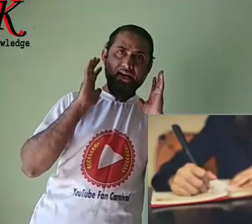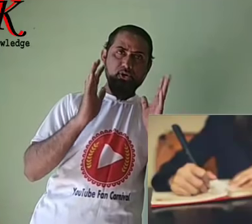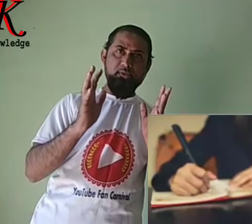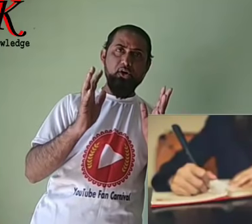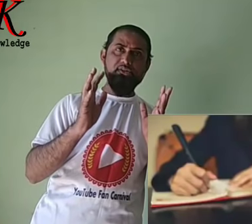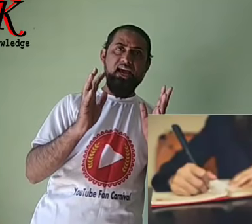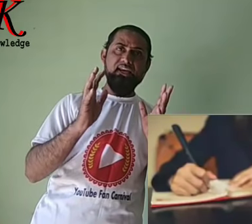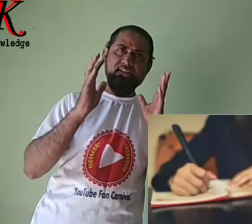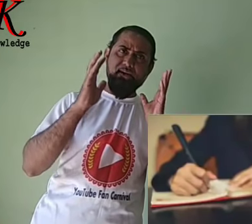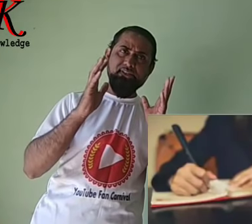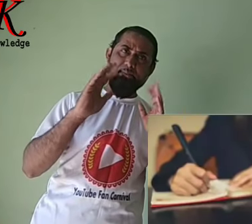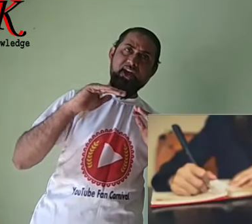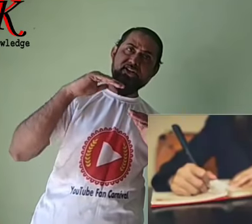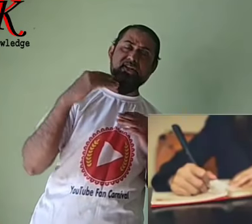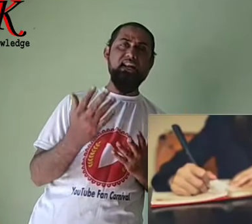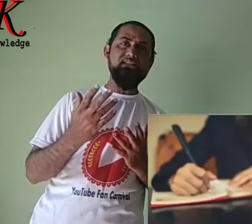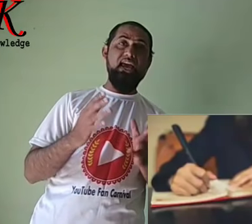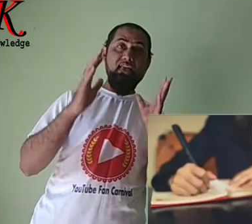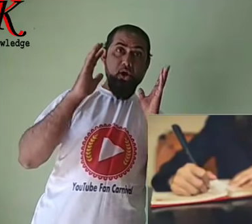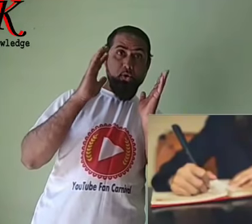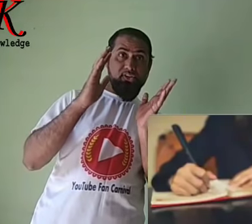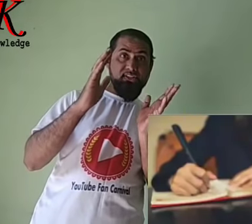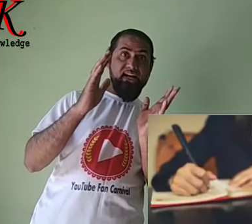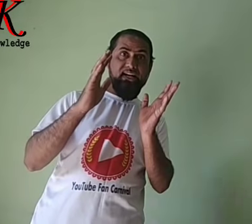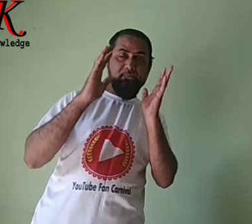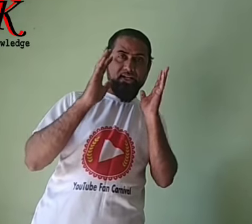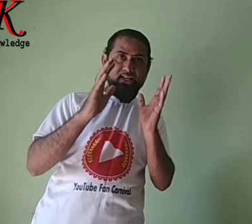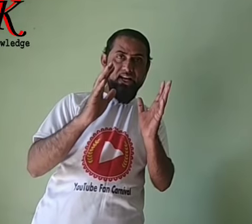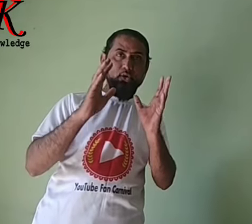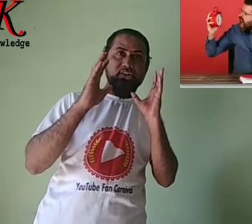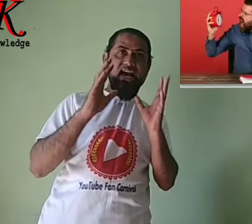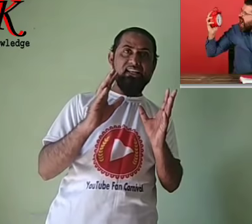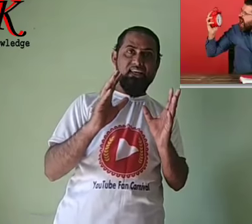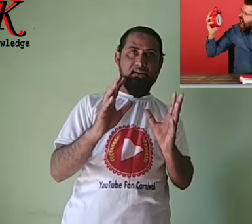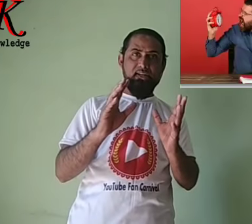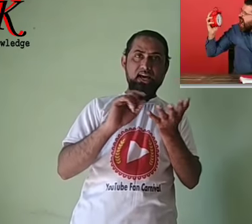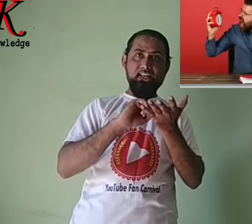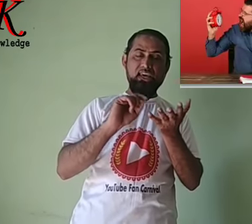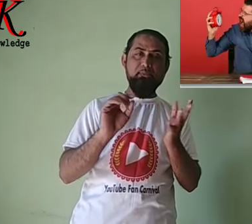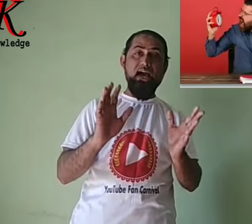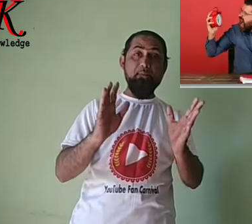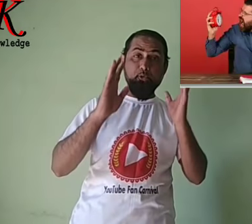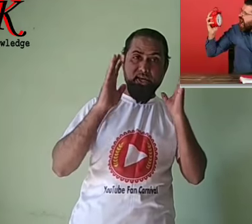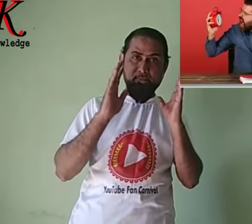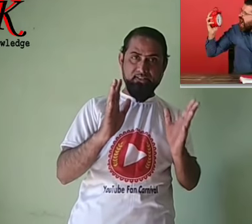कुछ भी हो जाए कि इतना भी समय additional लग जाए उस decided material को याद किये भी ना लिखे भी ना आप उठे मत